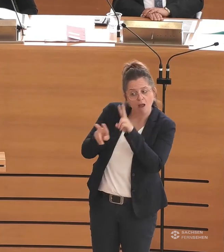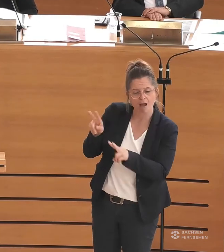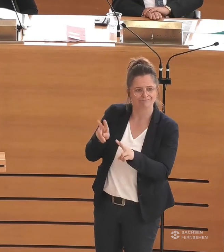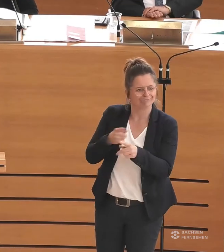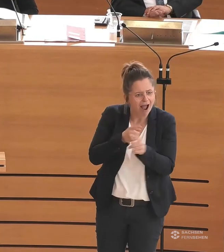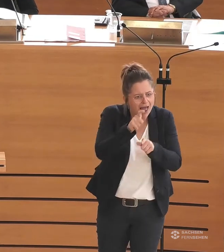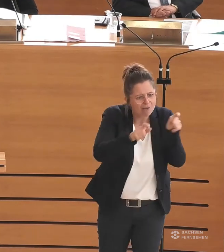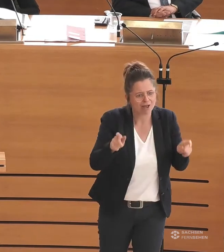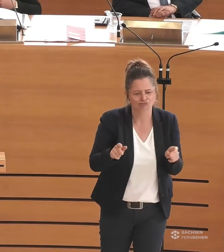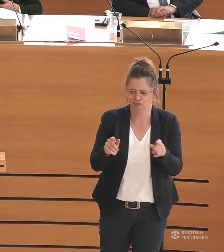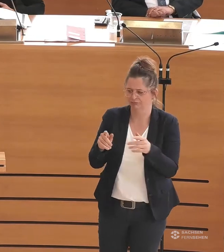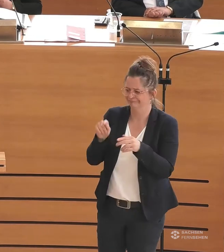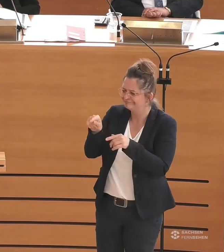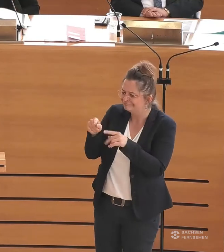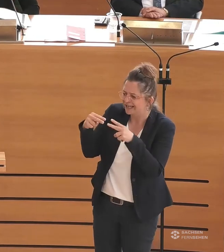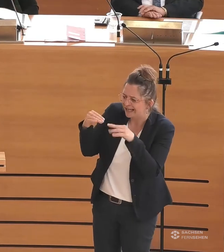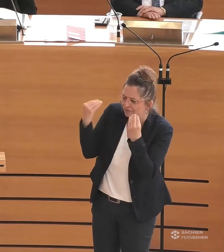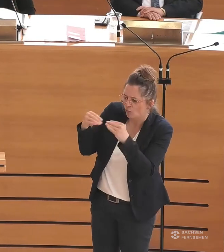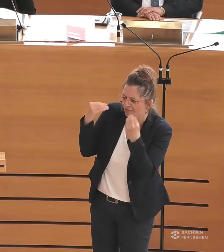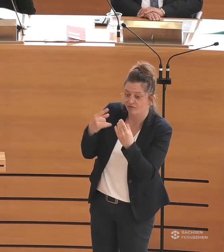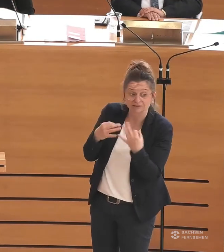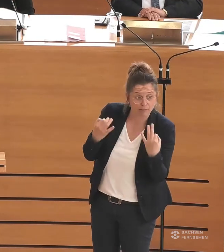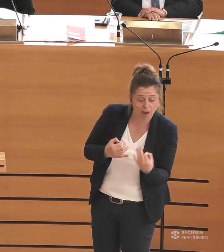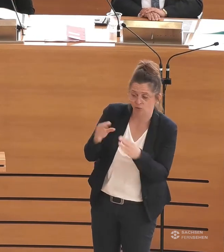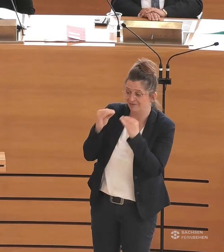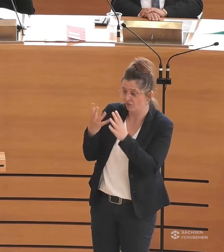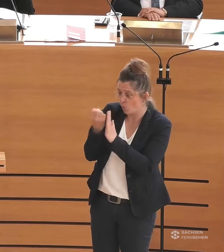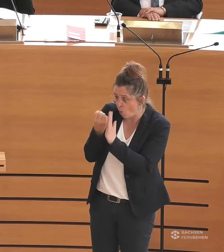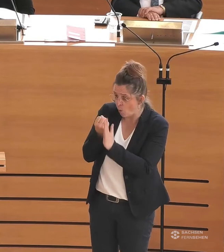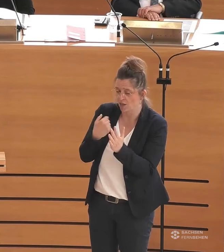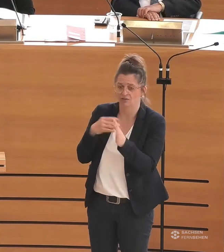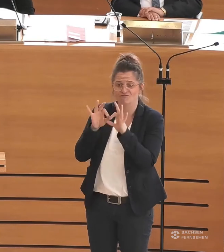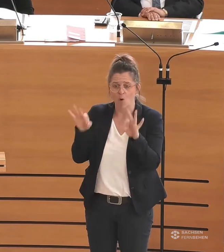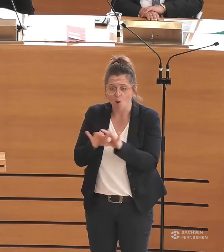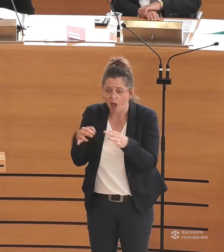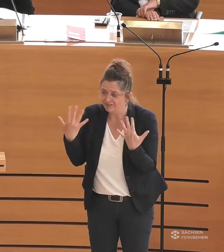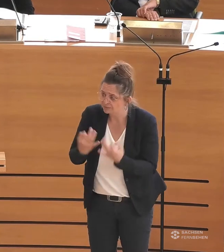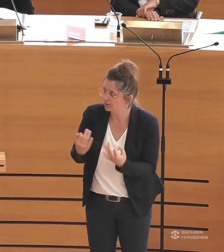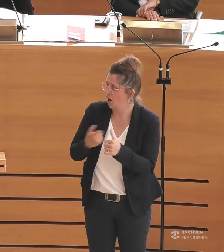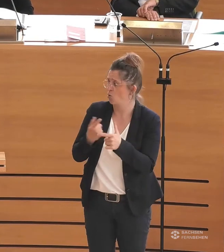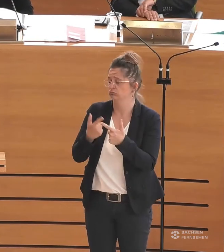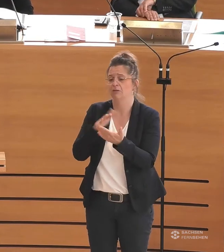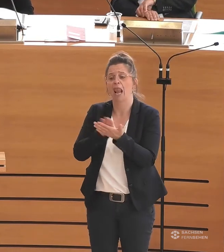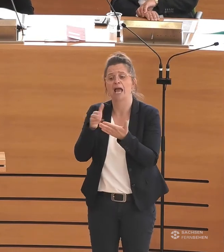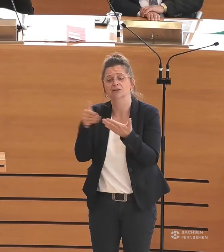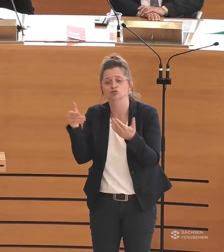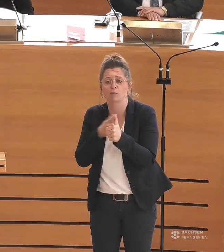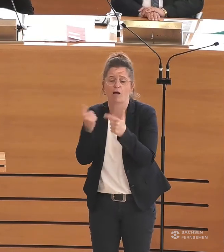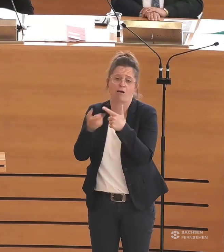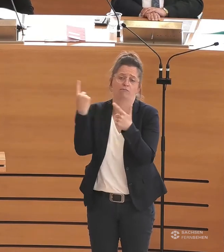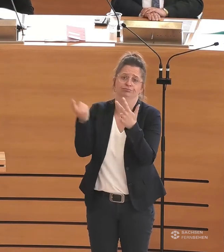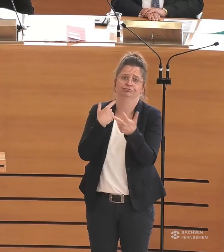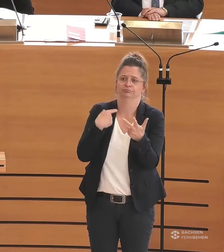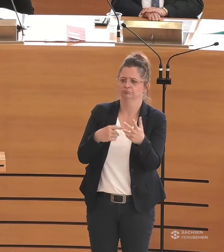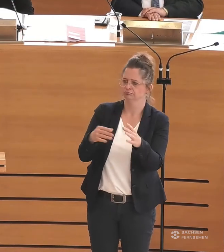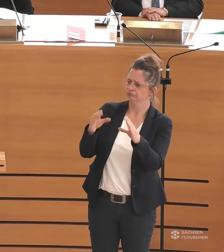Menschen die Informationen dort bekommen, die sie brauchen, die Formulare dort finden, die sie brauchen. Sei es in leichter Sprache, sei es